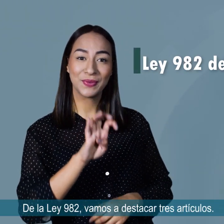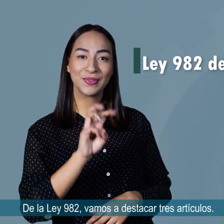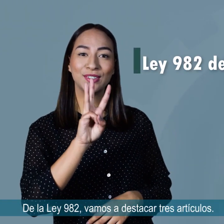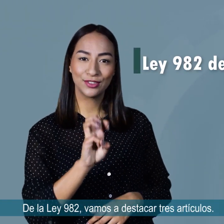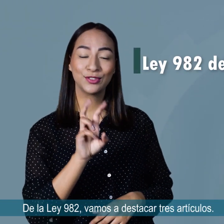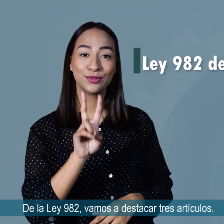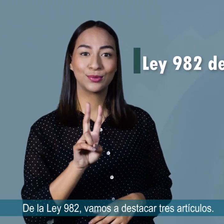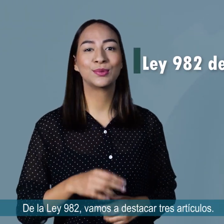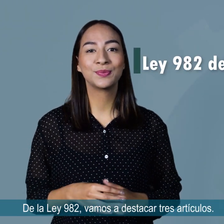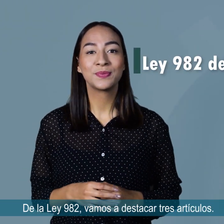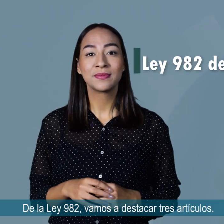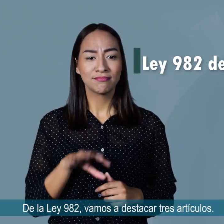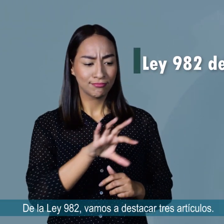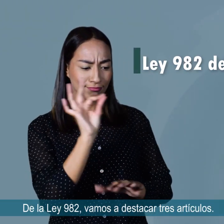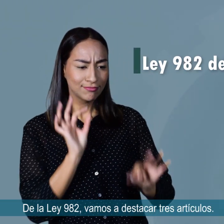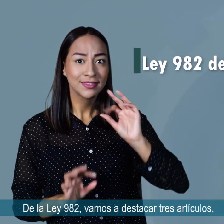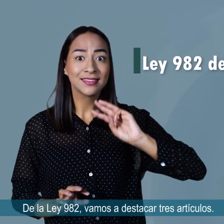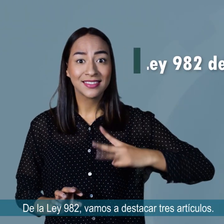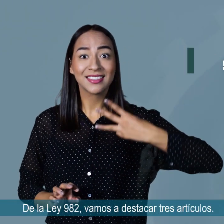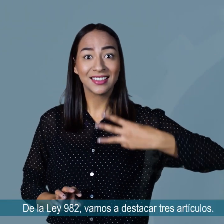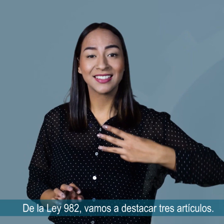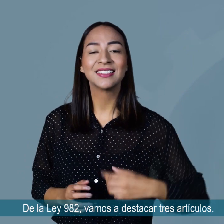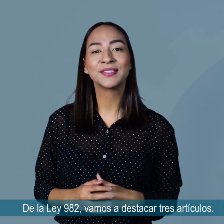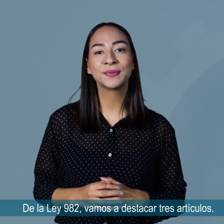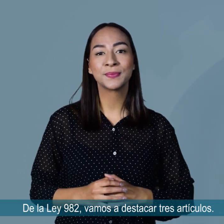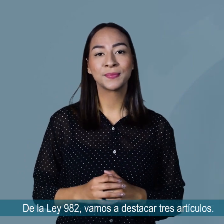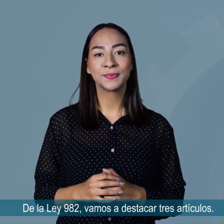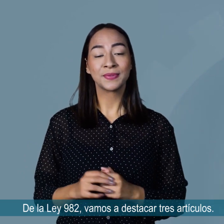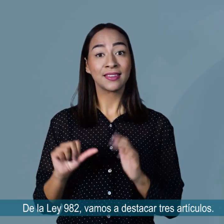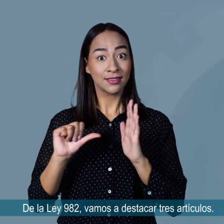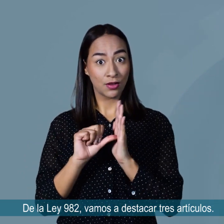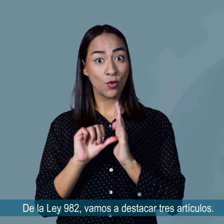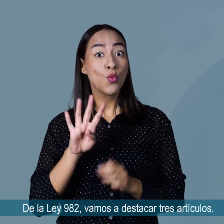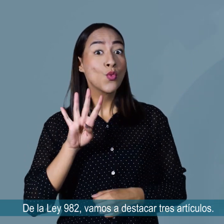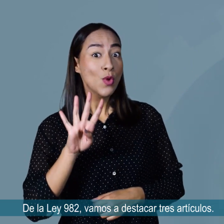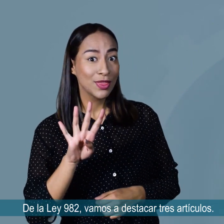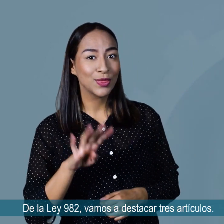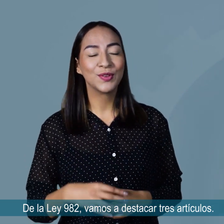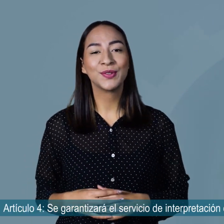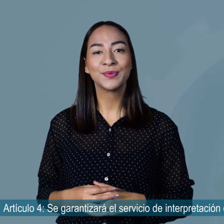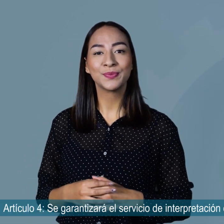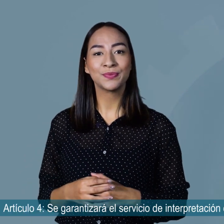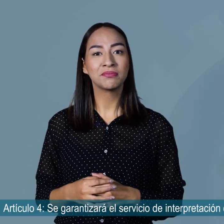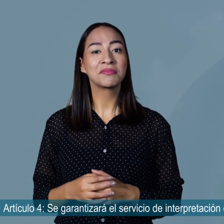De la Ley 982, vamos a destacar tres artículos. Artículo 4,